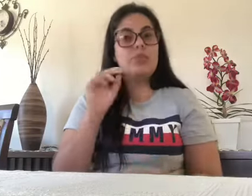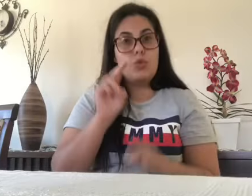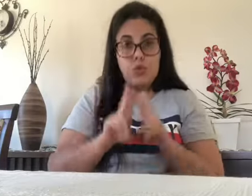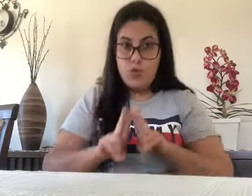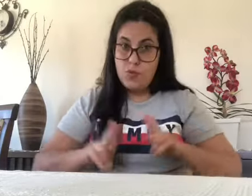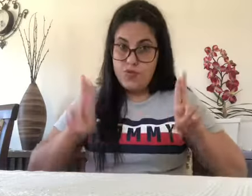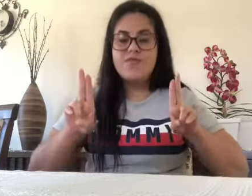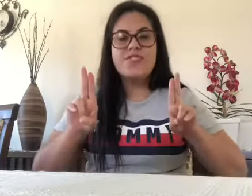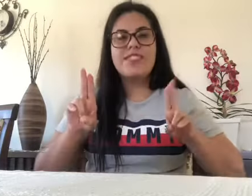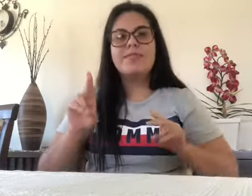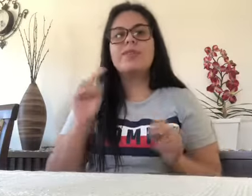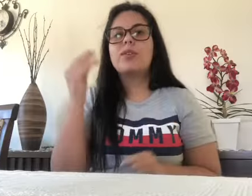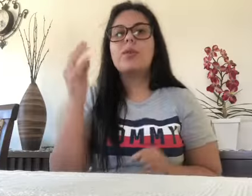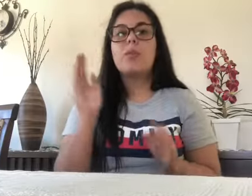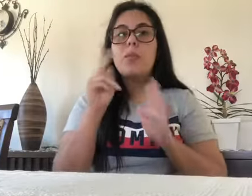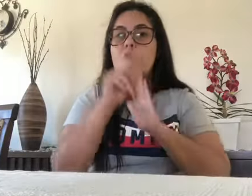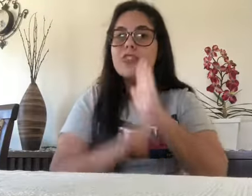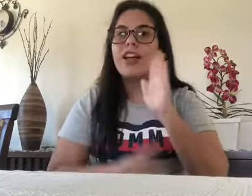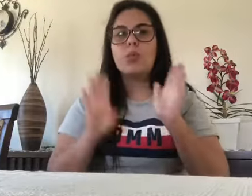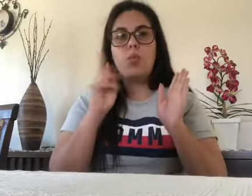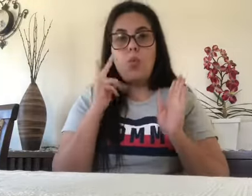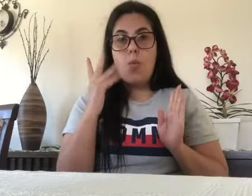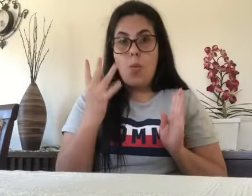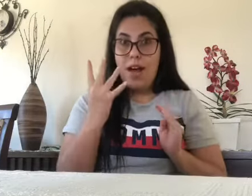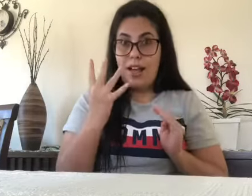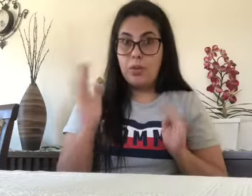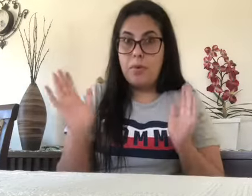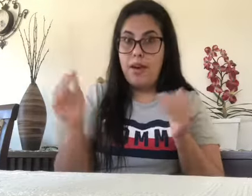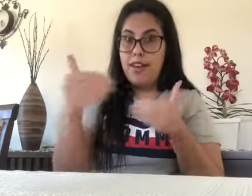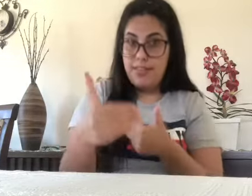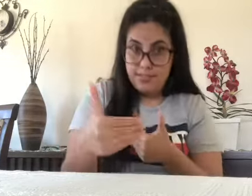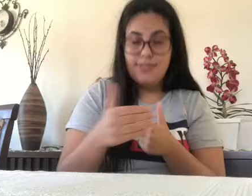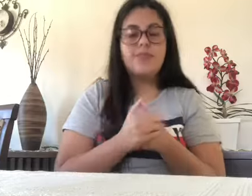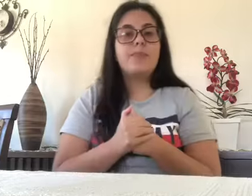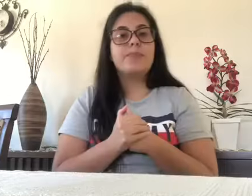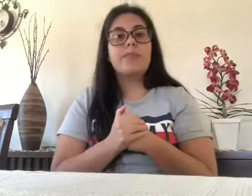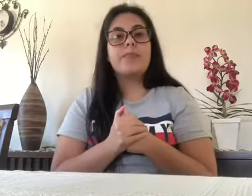A convite da PJT UFSC no projeto Entre Quatro Paredes.